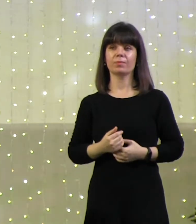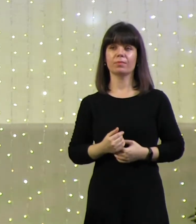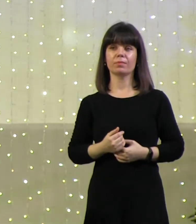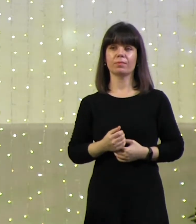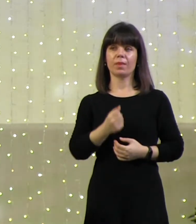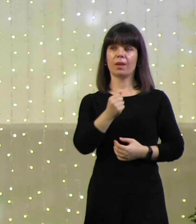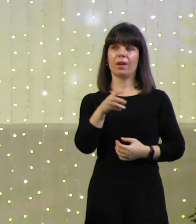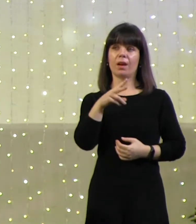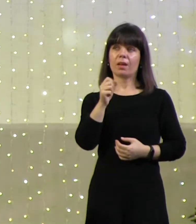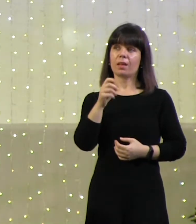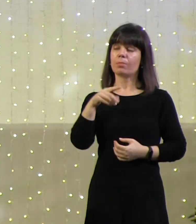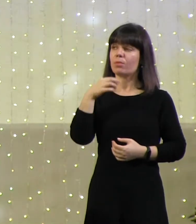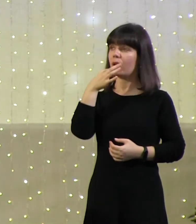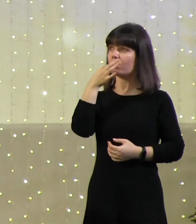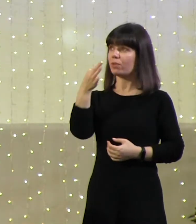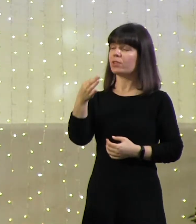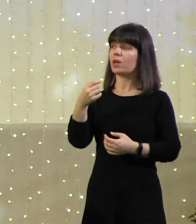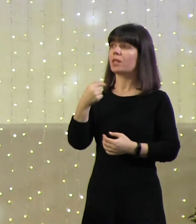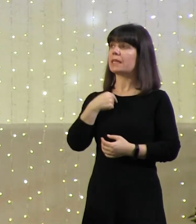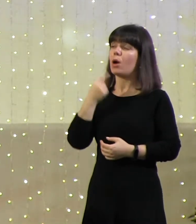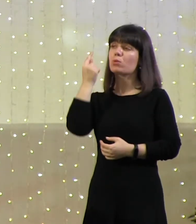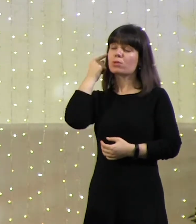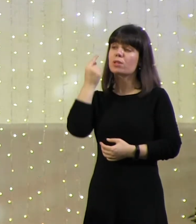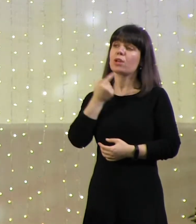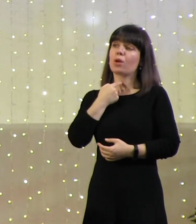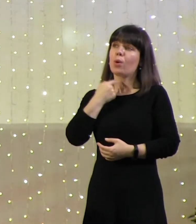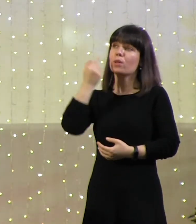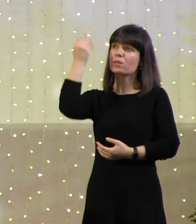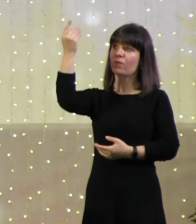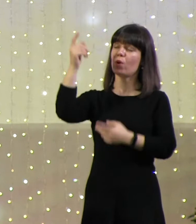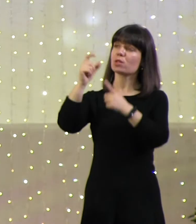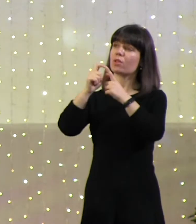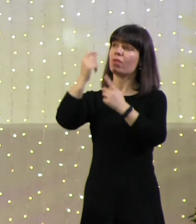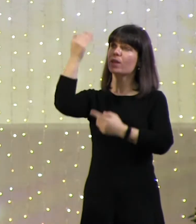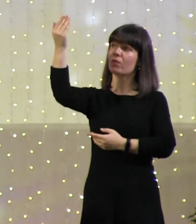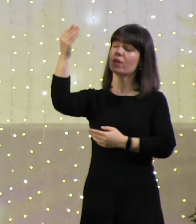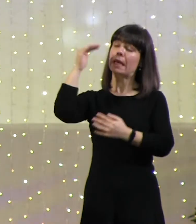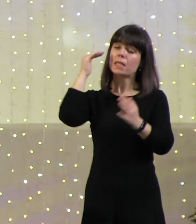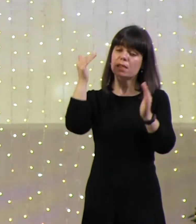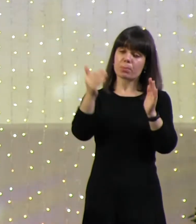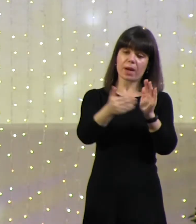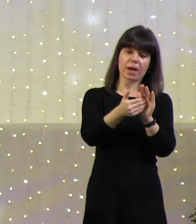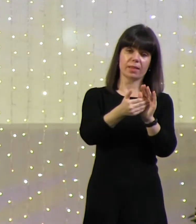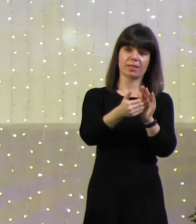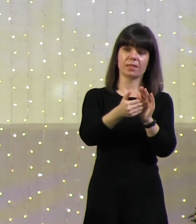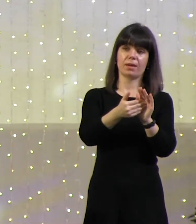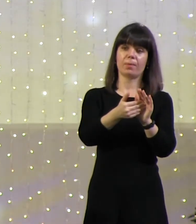Адам говорит, я услышал голос твой, слова твои и спрятался.